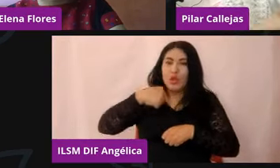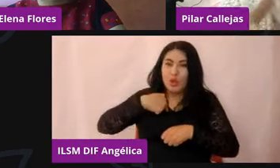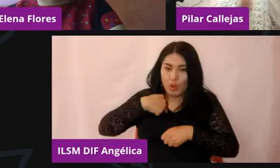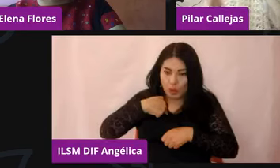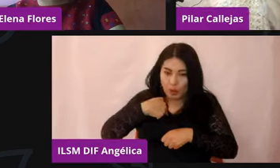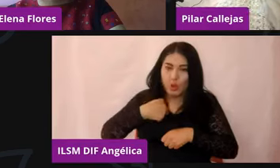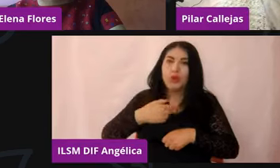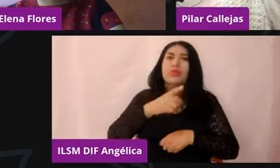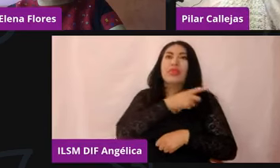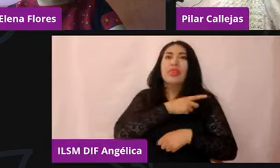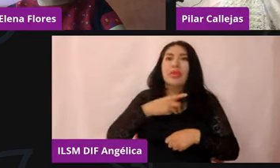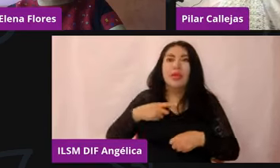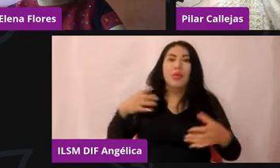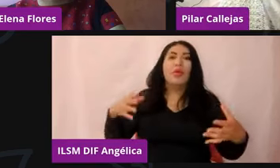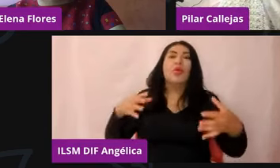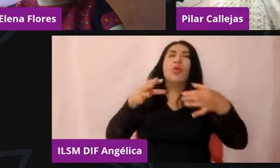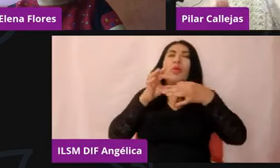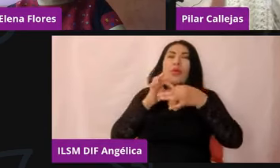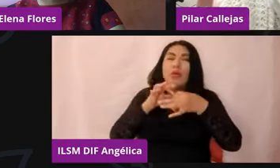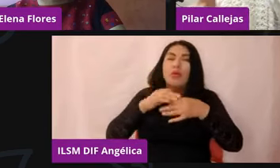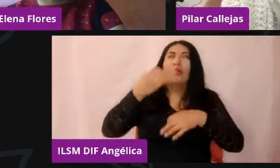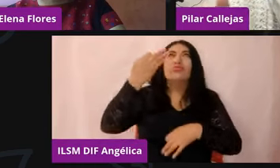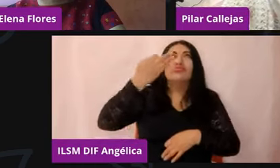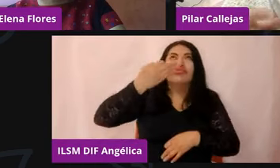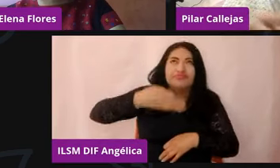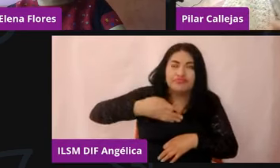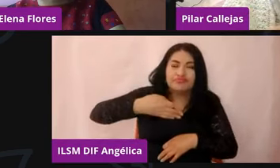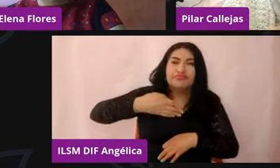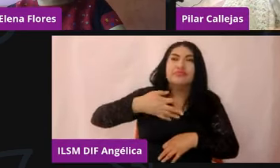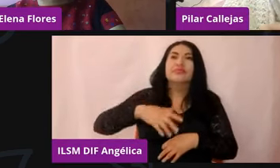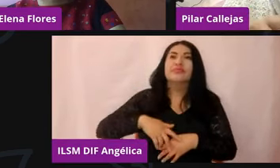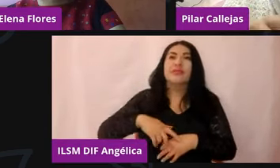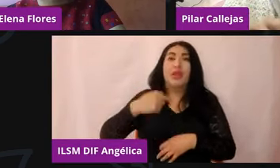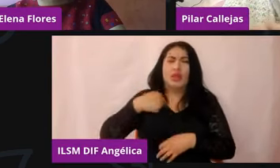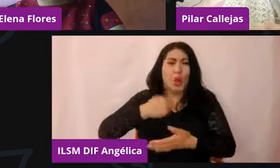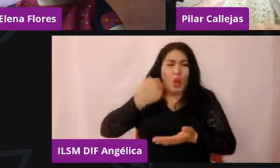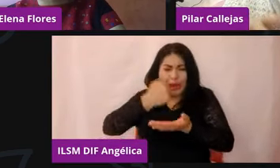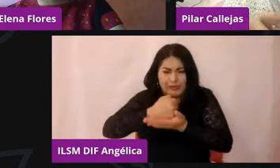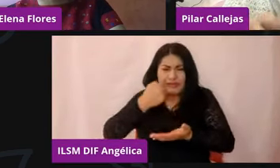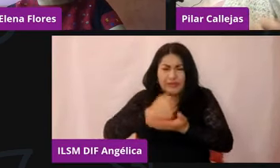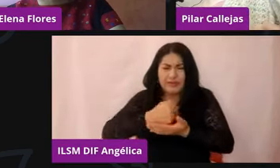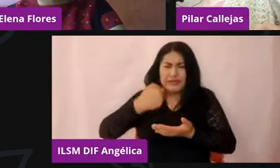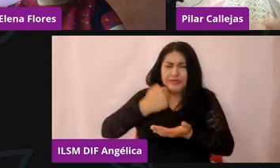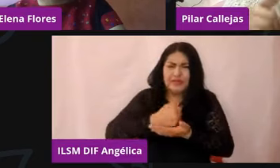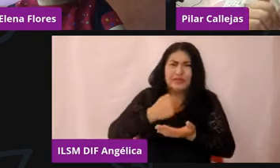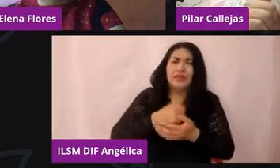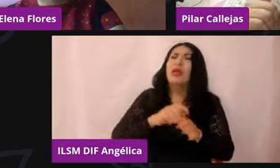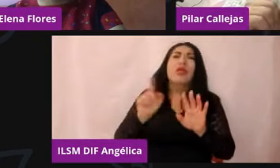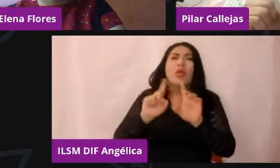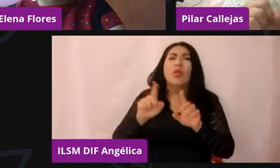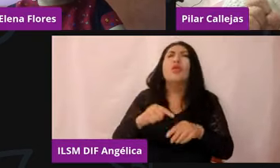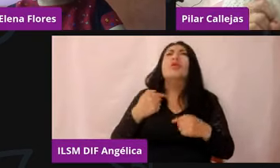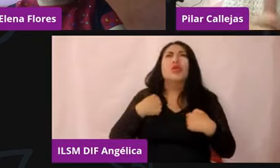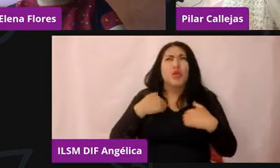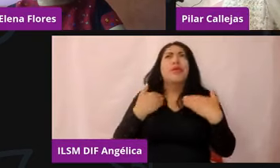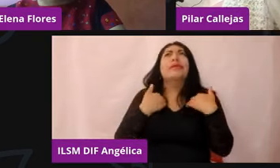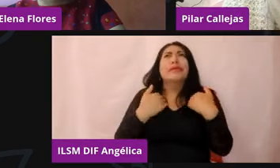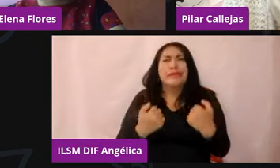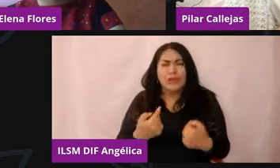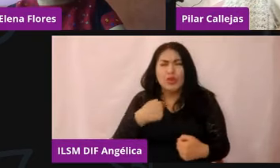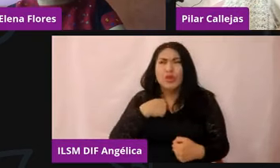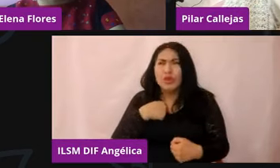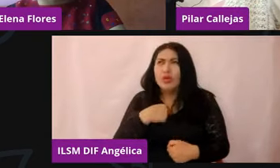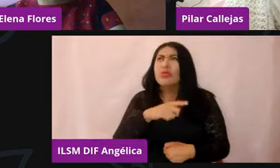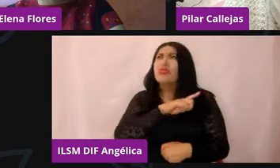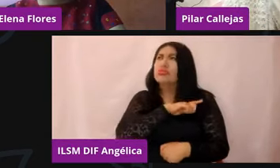no sobre exigirme, entender que puedo tener miedo, angustia, llanto, que puedo, se me pueden